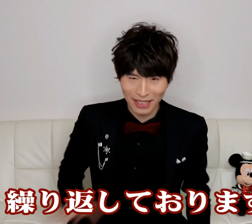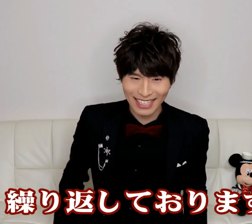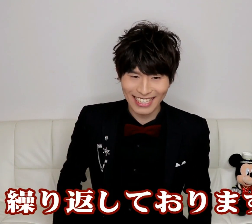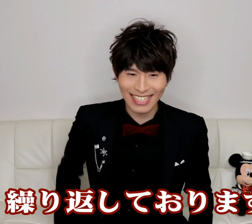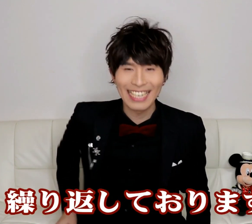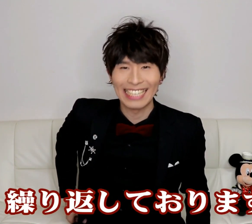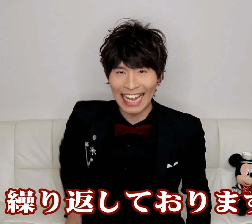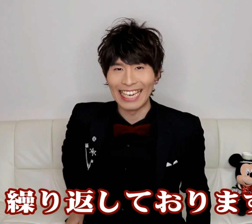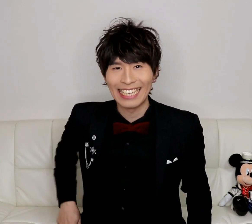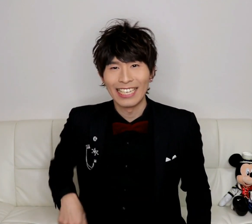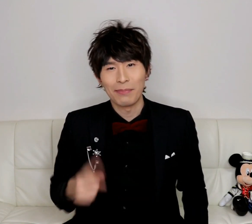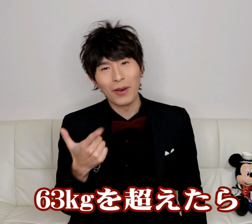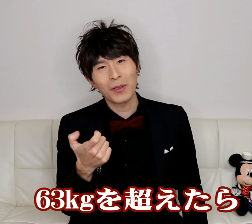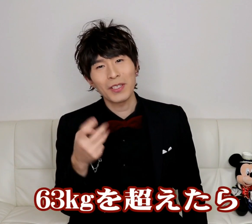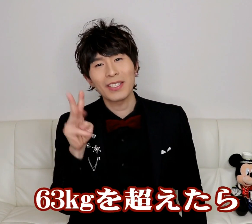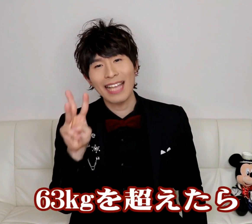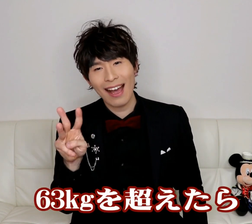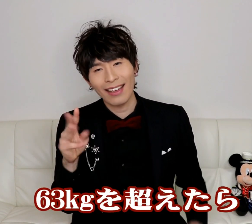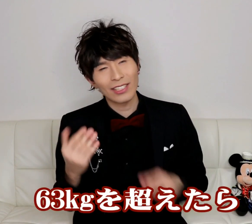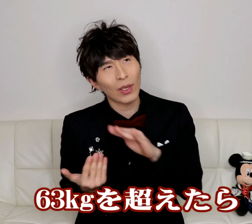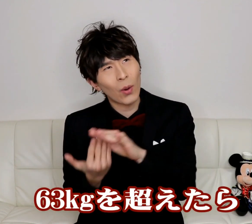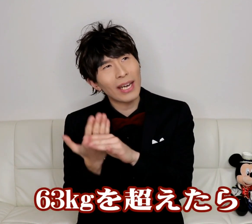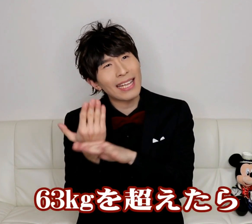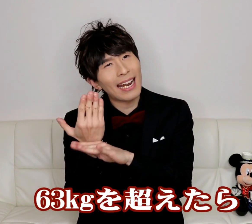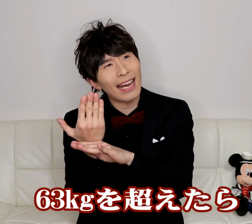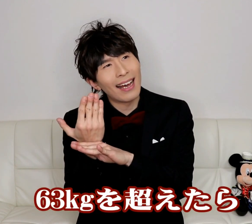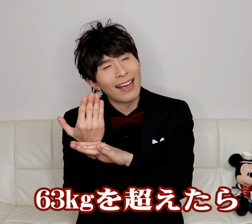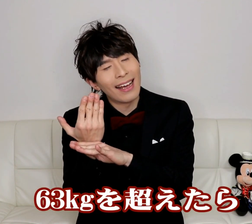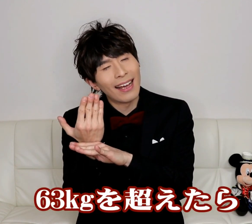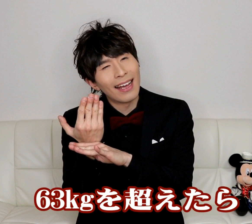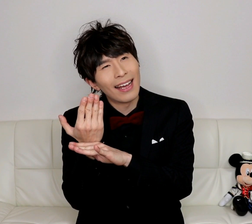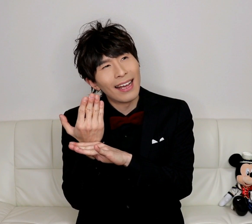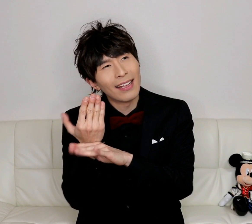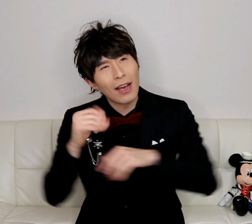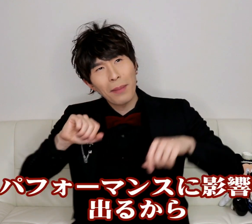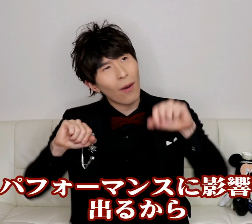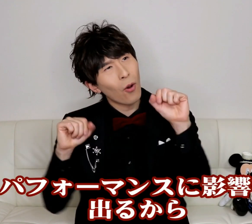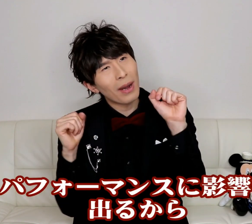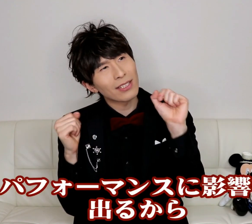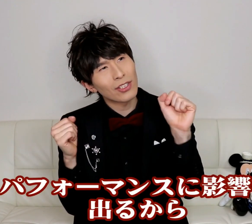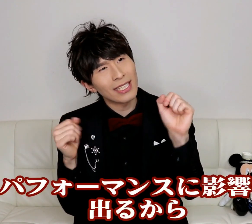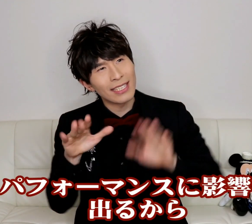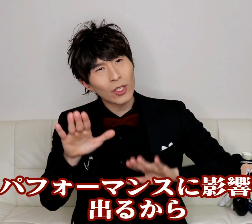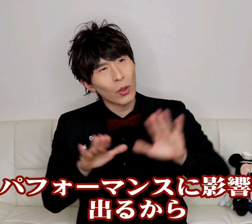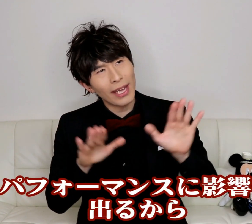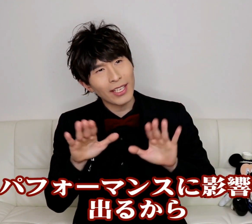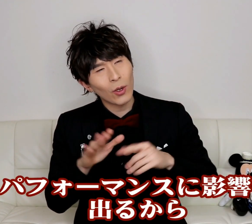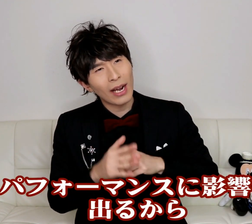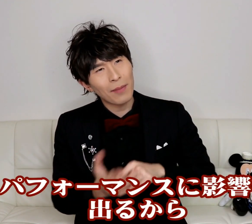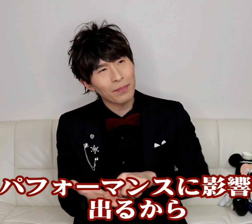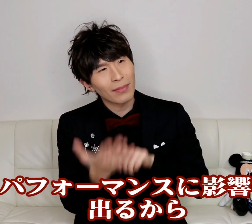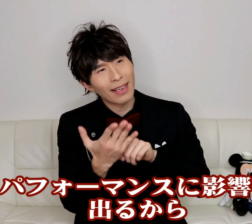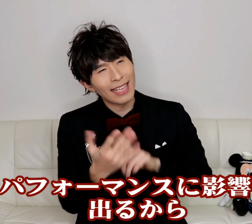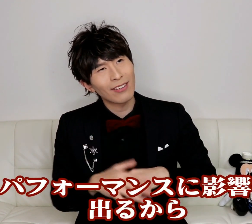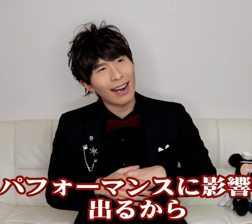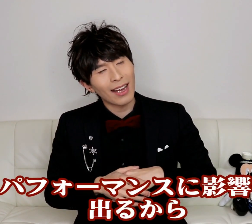りますはいまあ63ちょっと超えたらパフォーマンスにちょっと影響が出るから